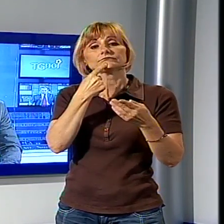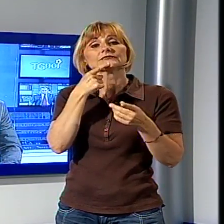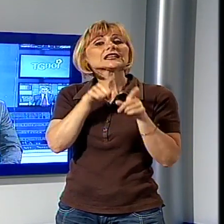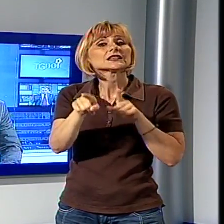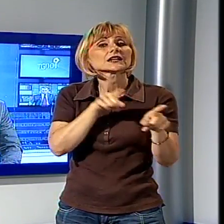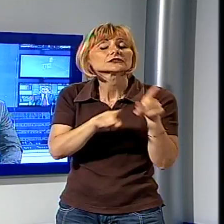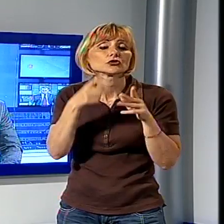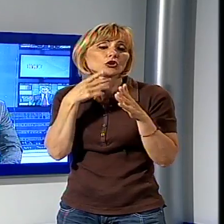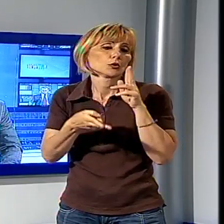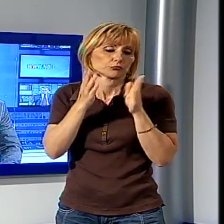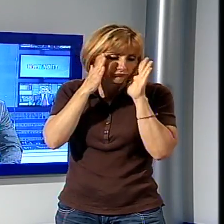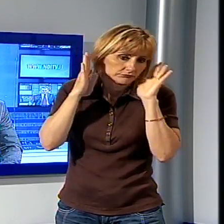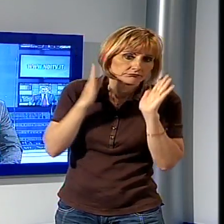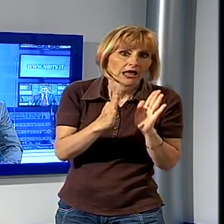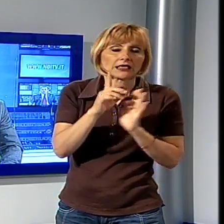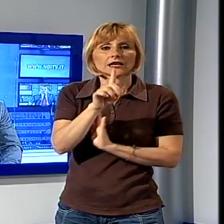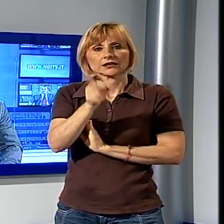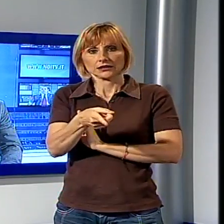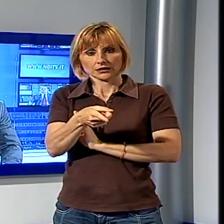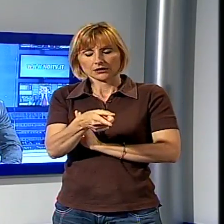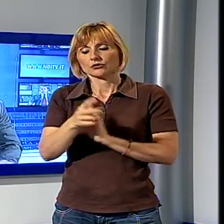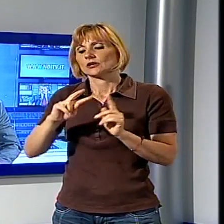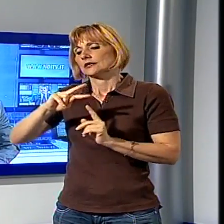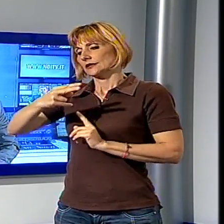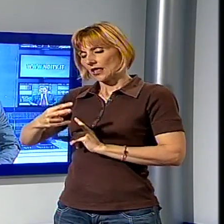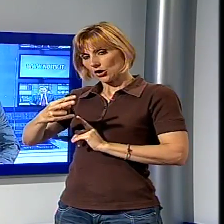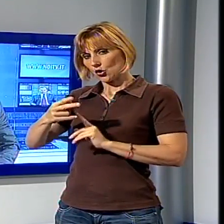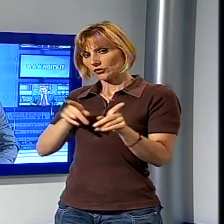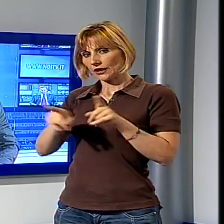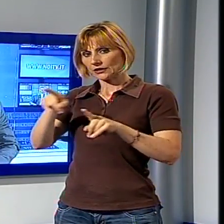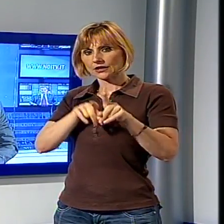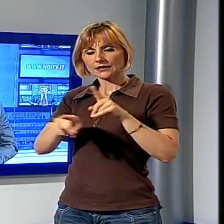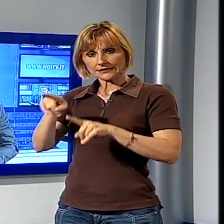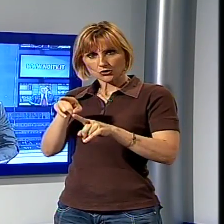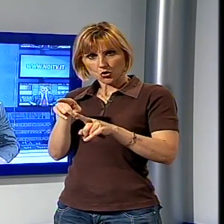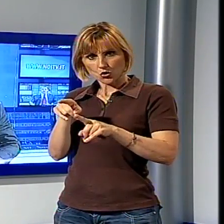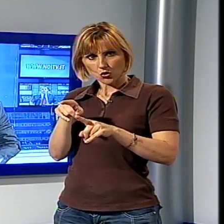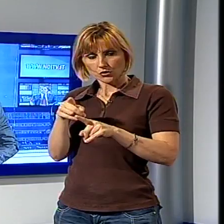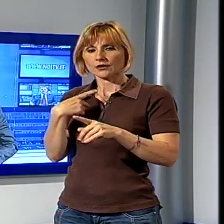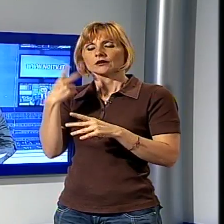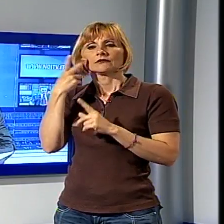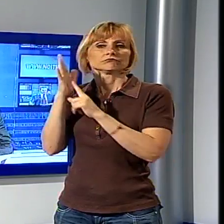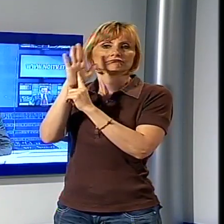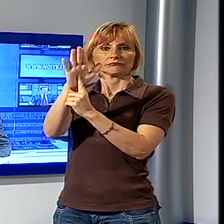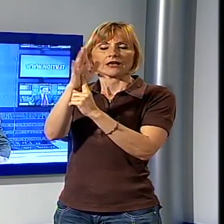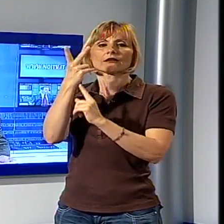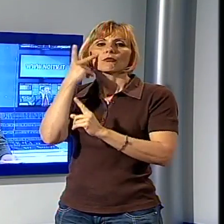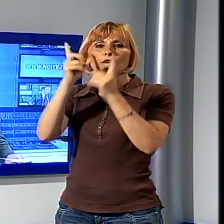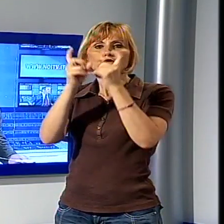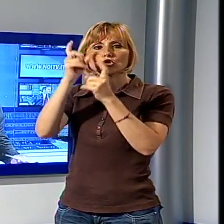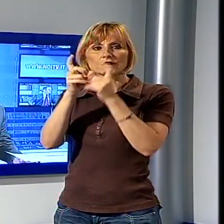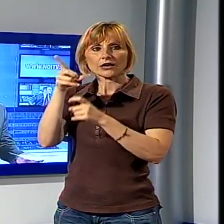a favore di Giorgio Del Ghingaro la seconda indicazione di voto ve la facciamo vedere attraverso una